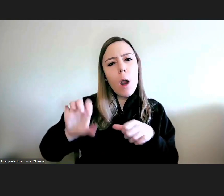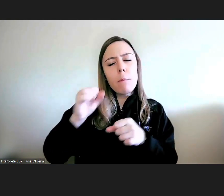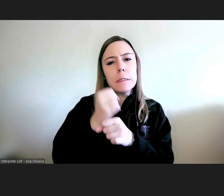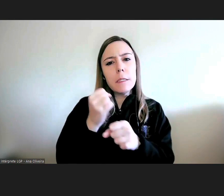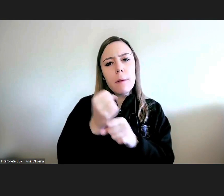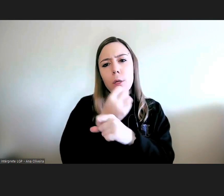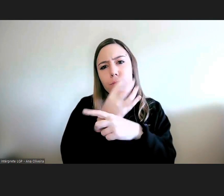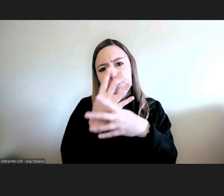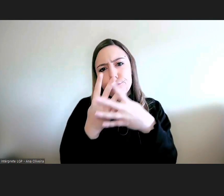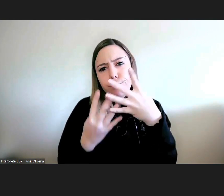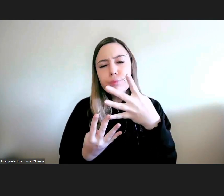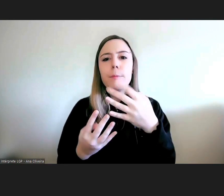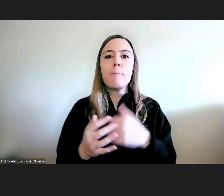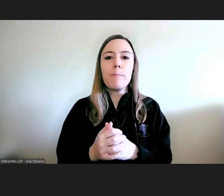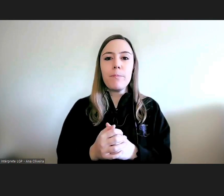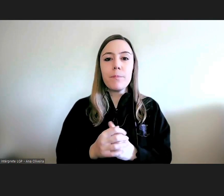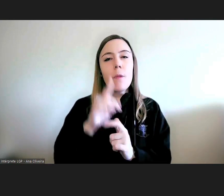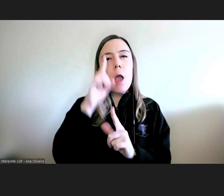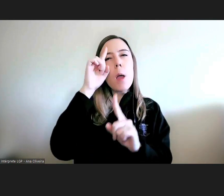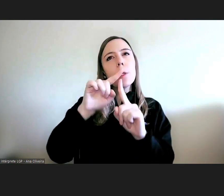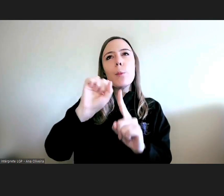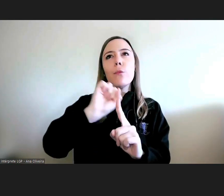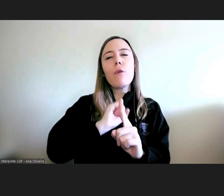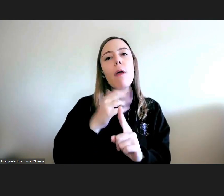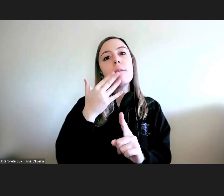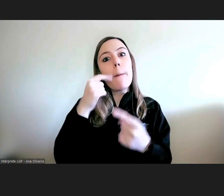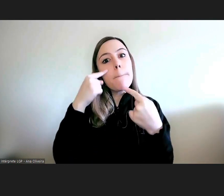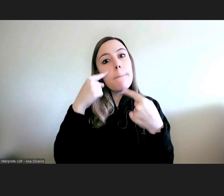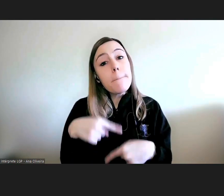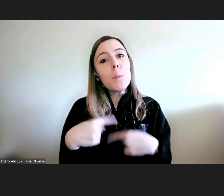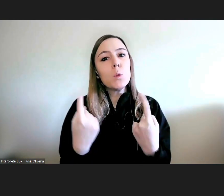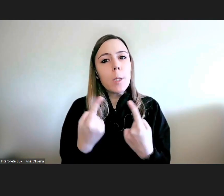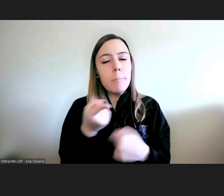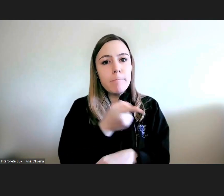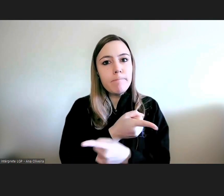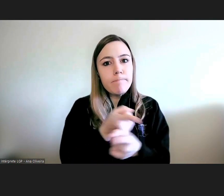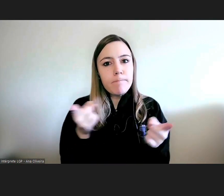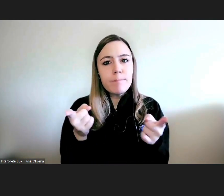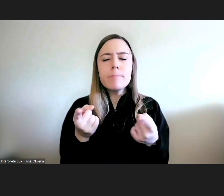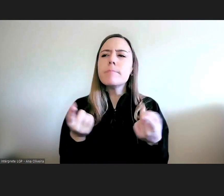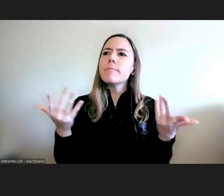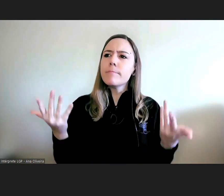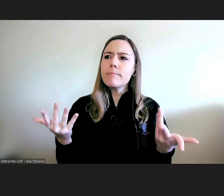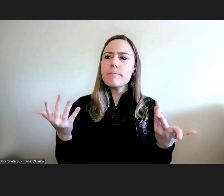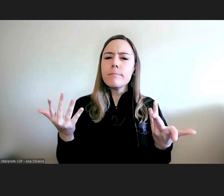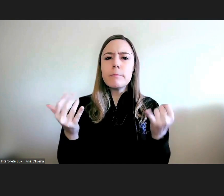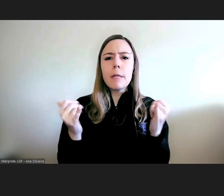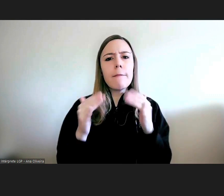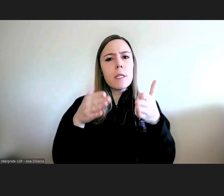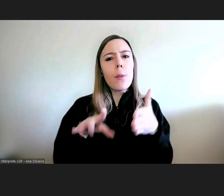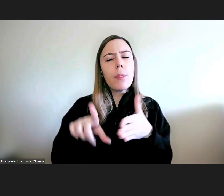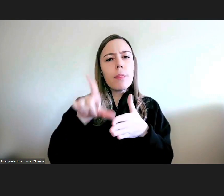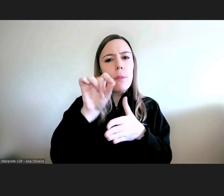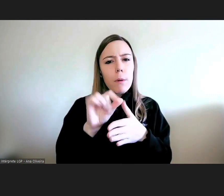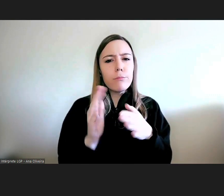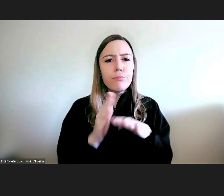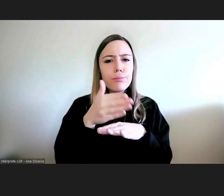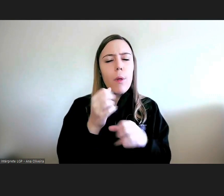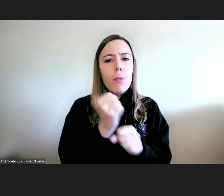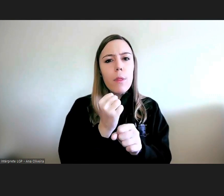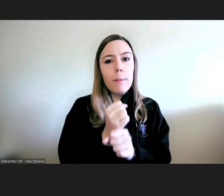-vos, enfim, a ideia de como a intervenção e o papel do Provedor de Justiça